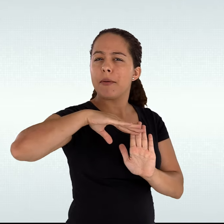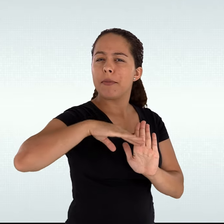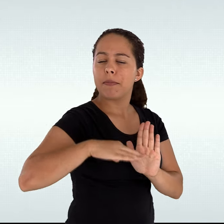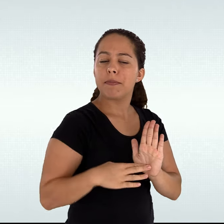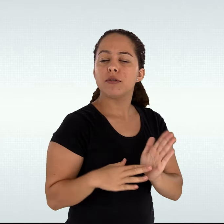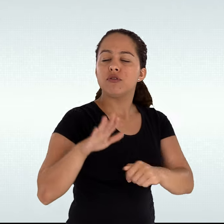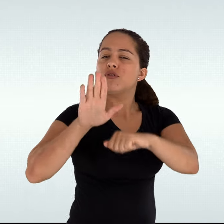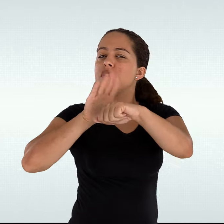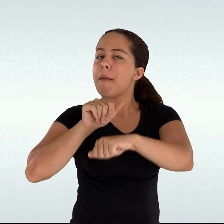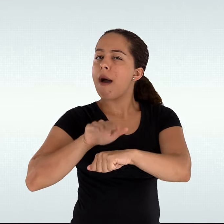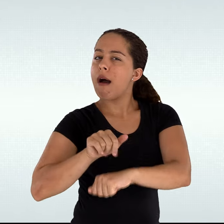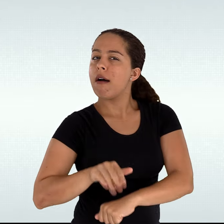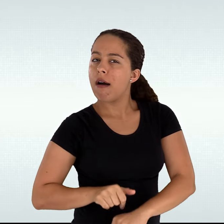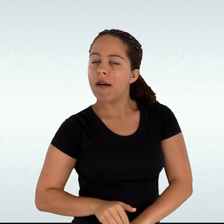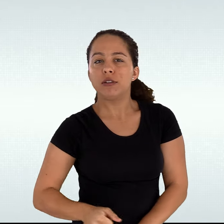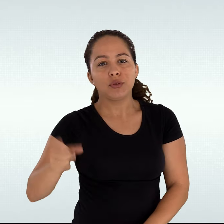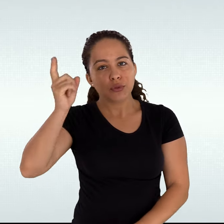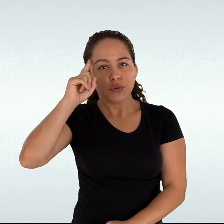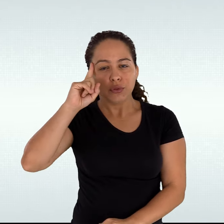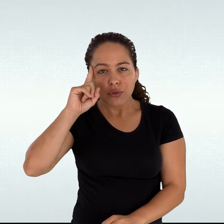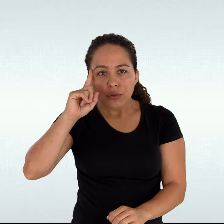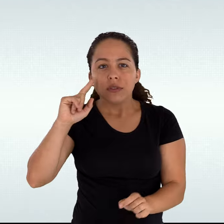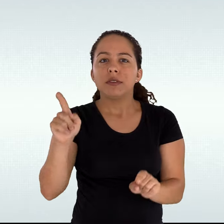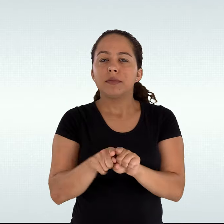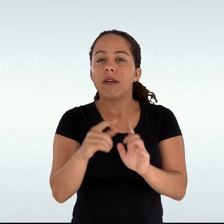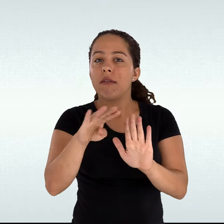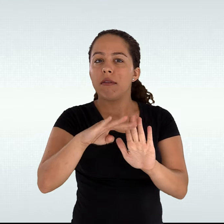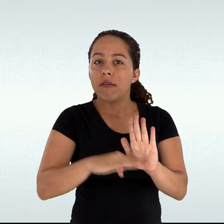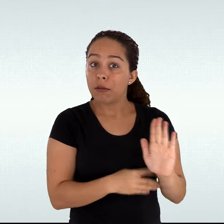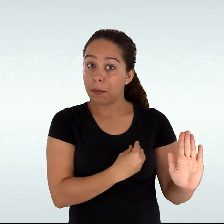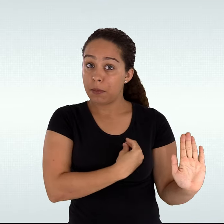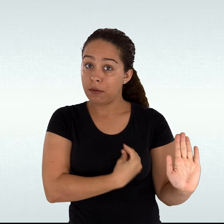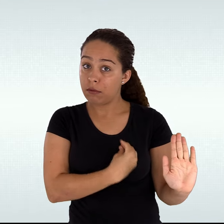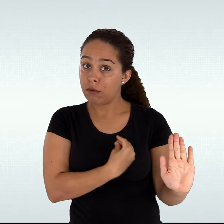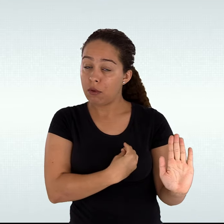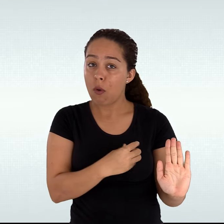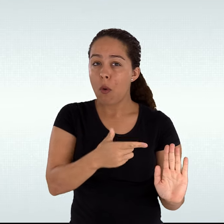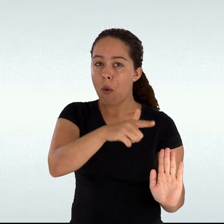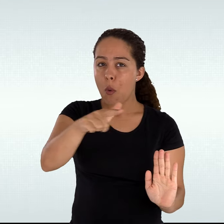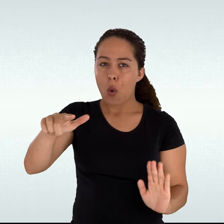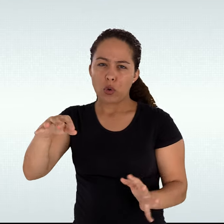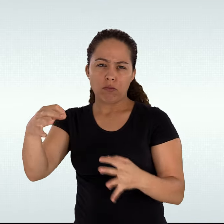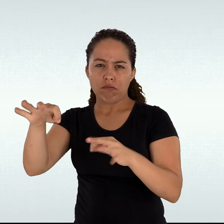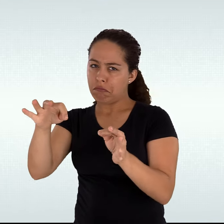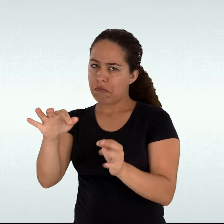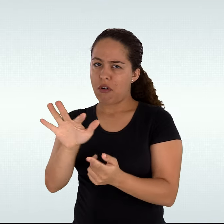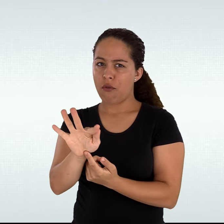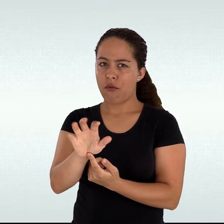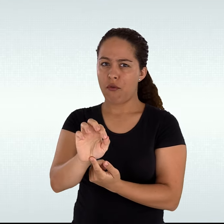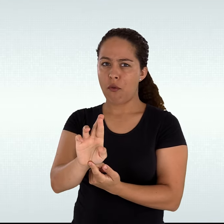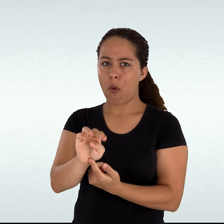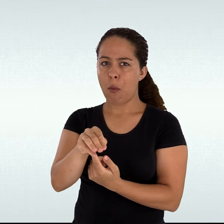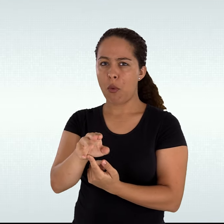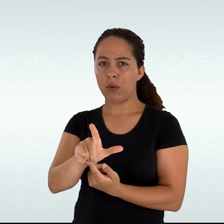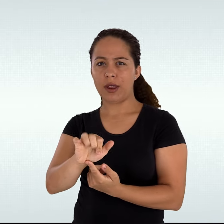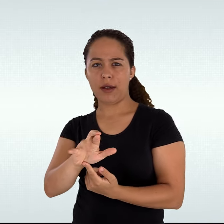turma, listas de presença, formulários e avaliações de sentes, assim como nos registros de